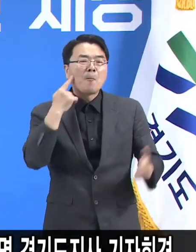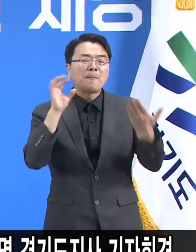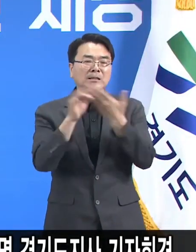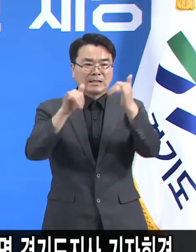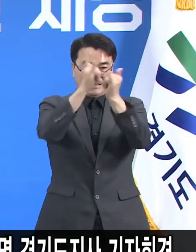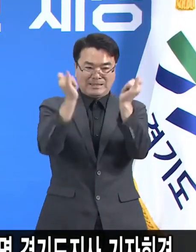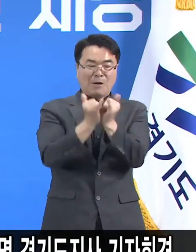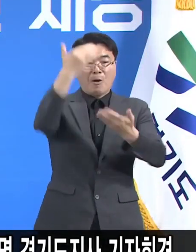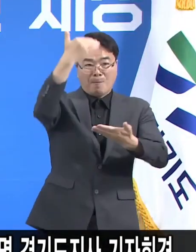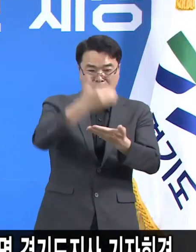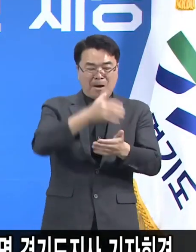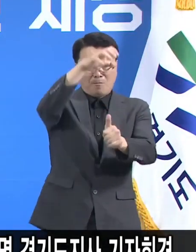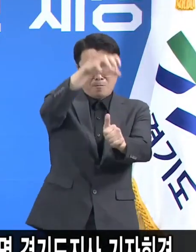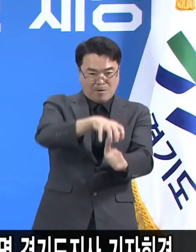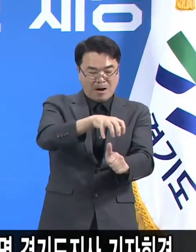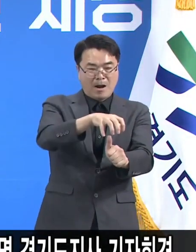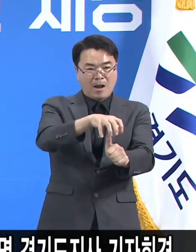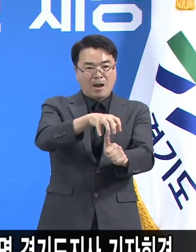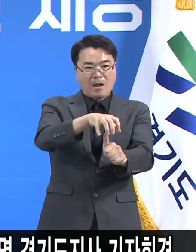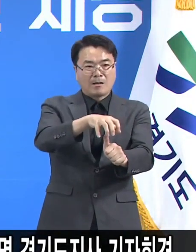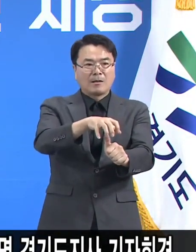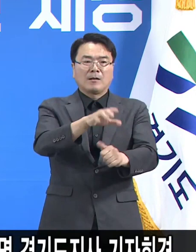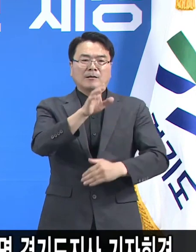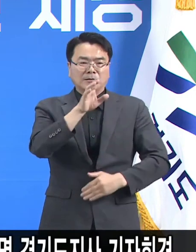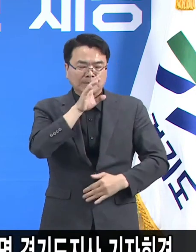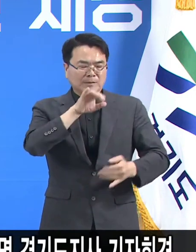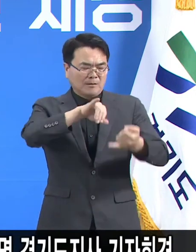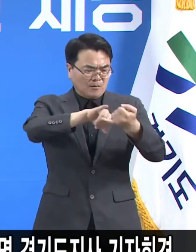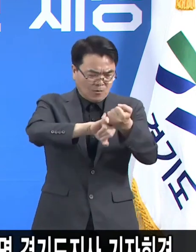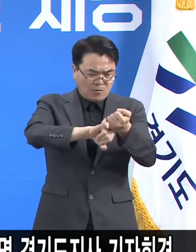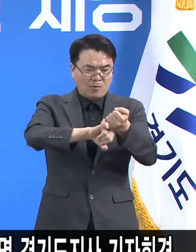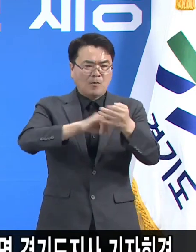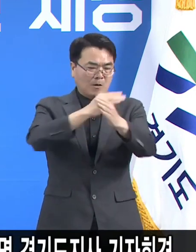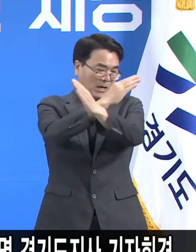전면봉쇄는 결코 있어서는 안 되는 상황입니다.